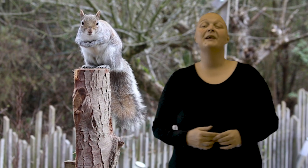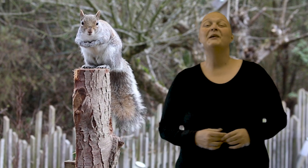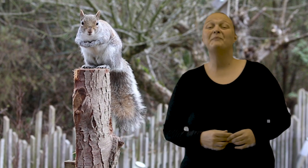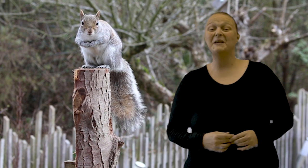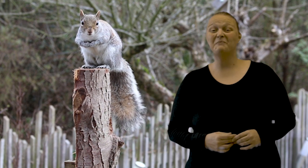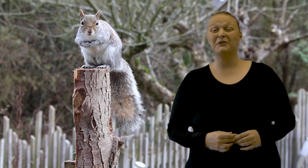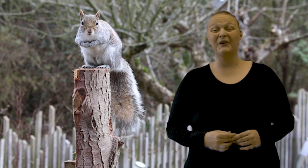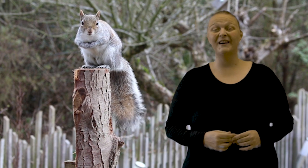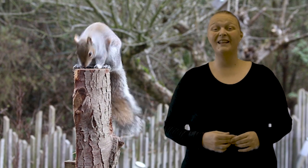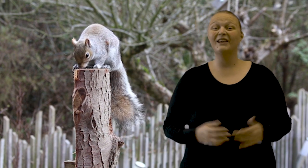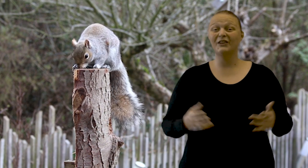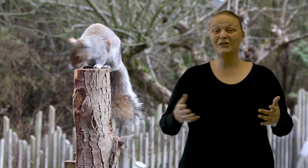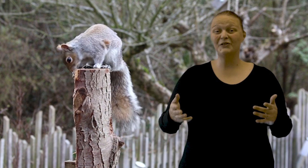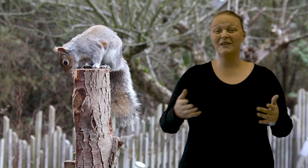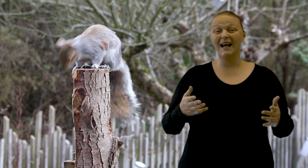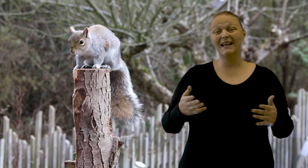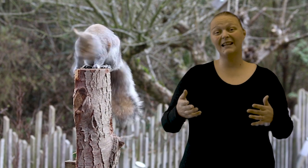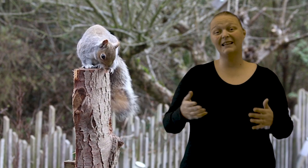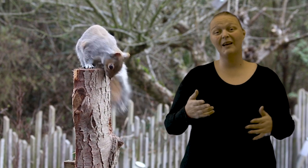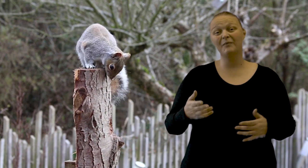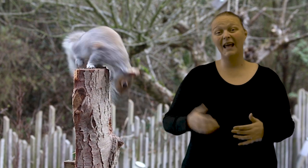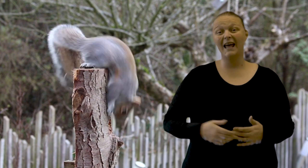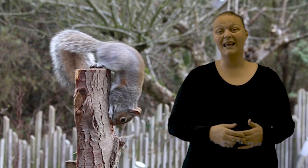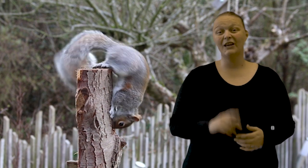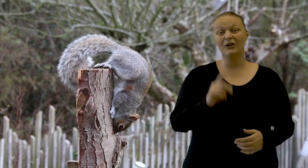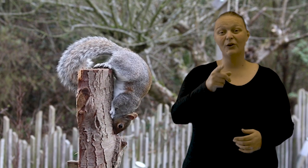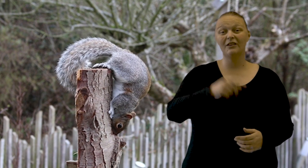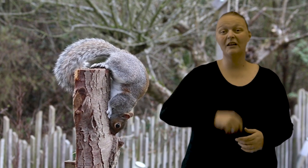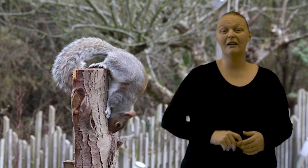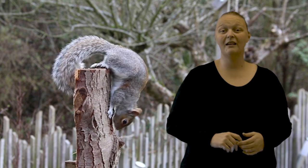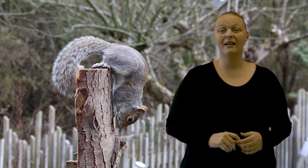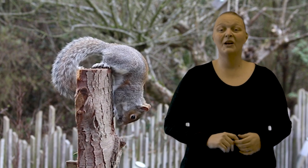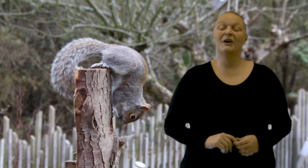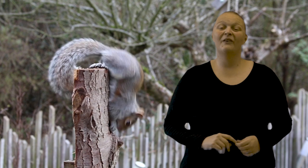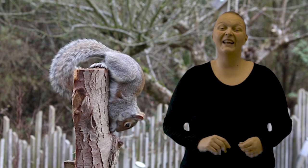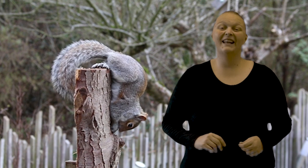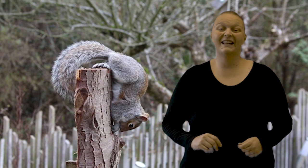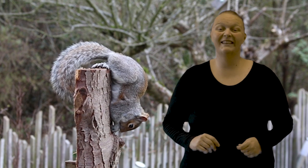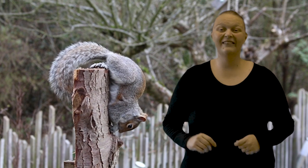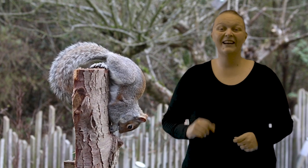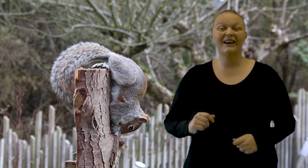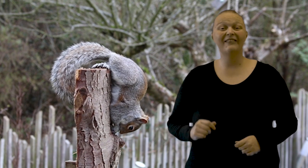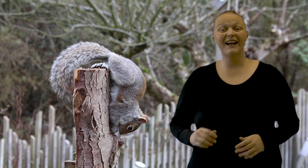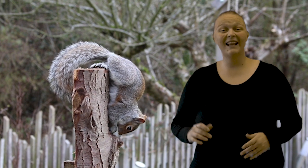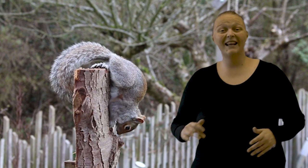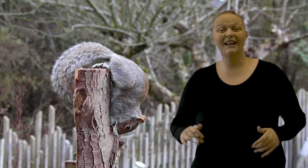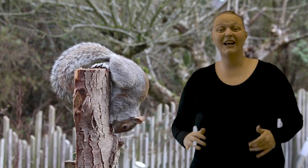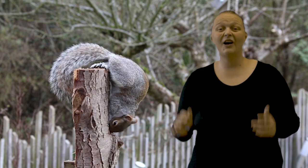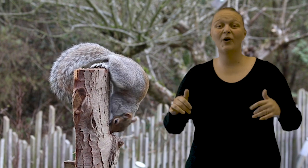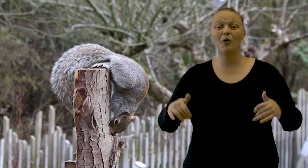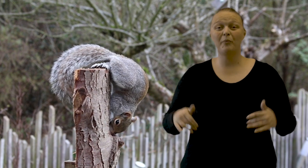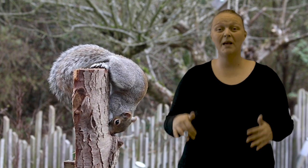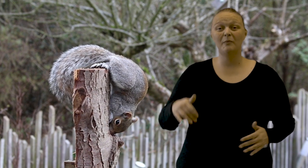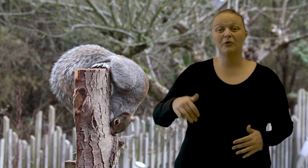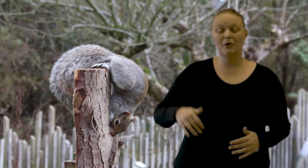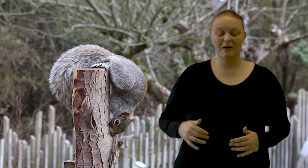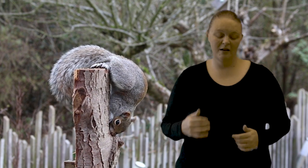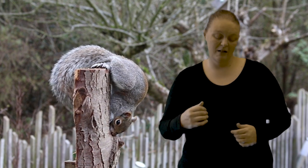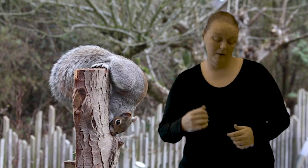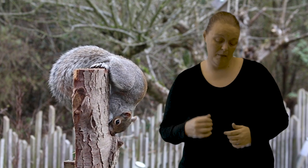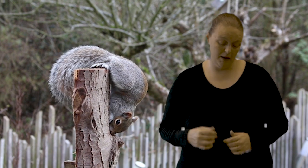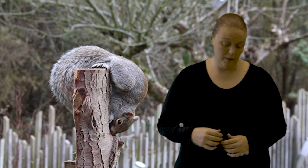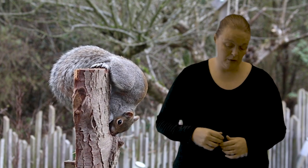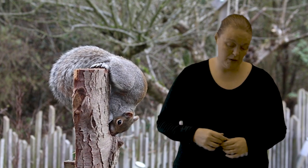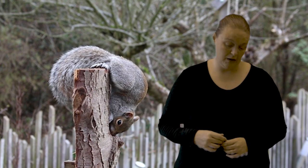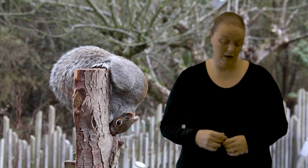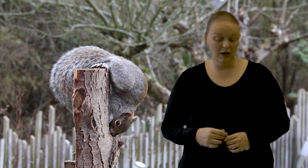squirrel, peep squirrel, do-die-diddle-dum day. Your turn. One, two, ready, go, peeps. One, peep